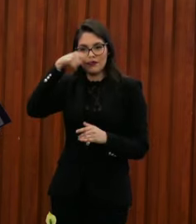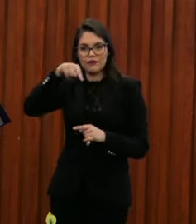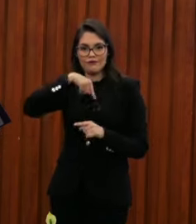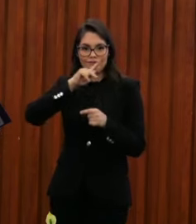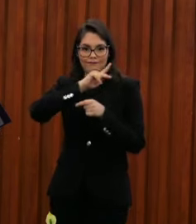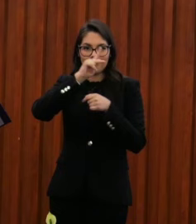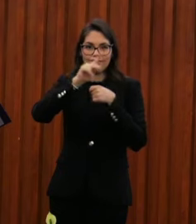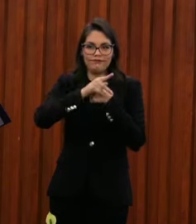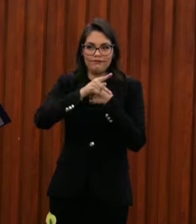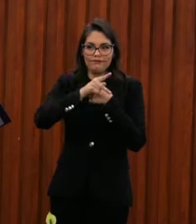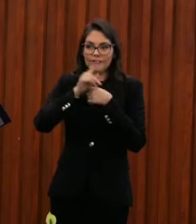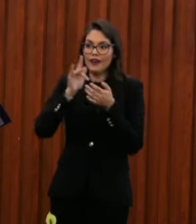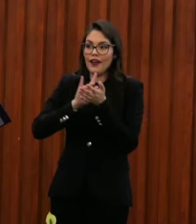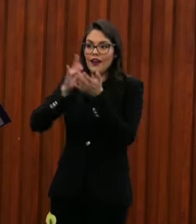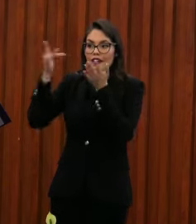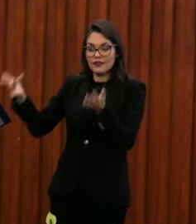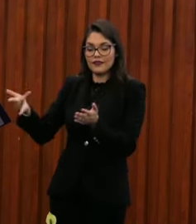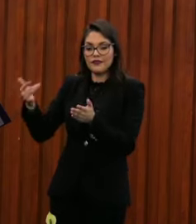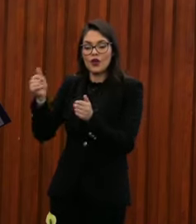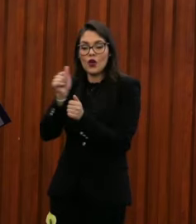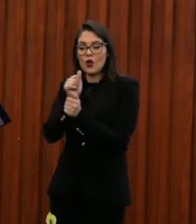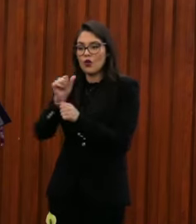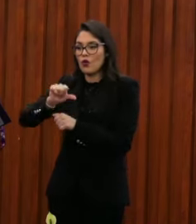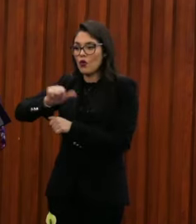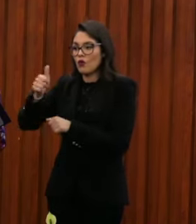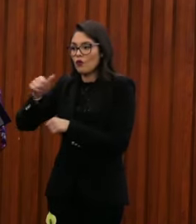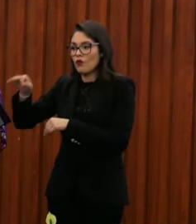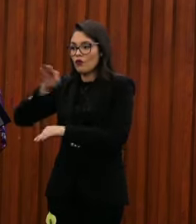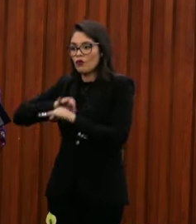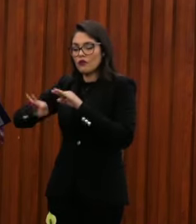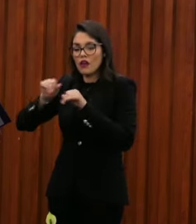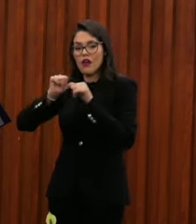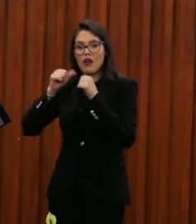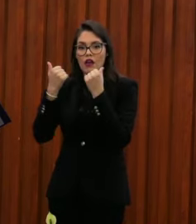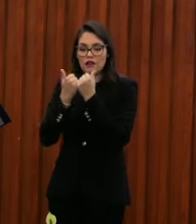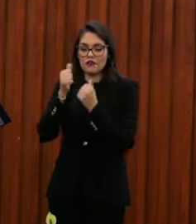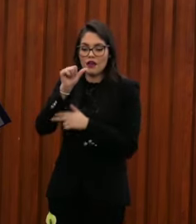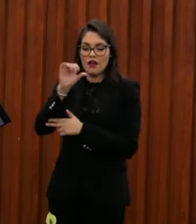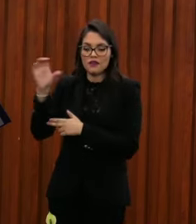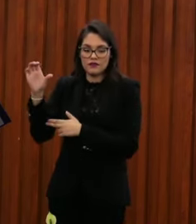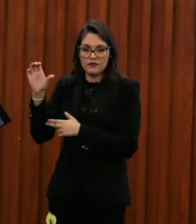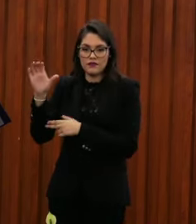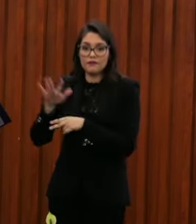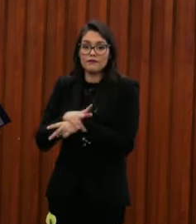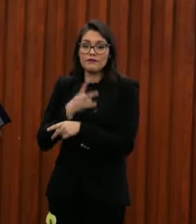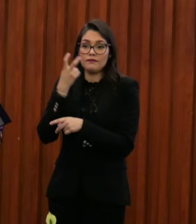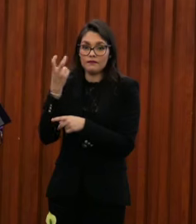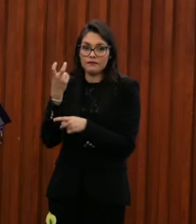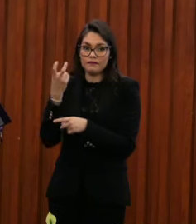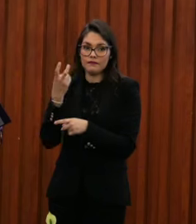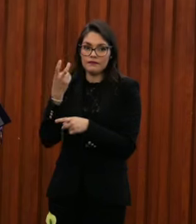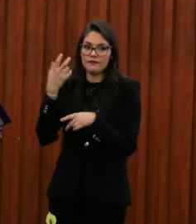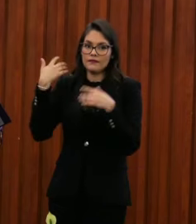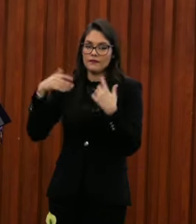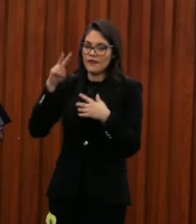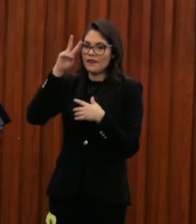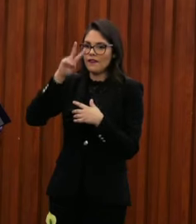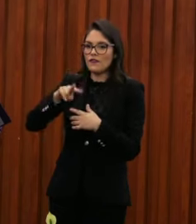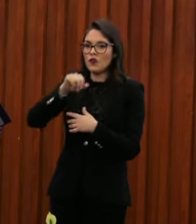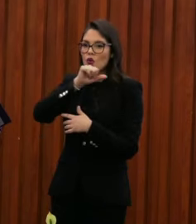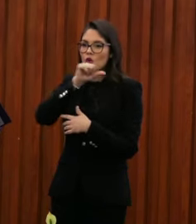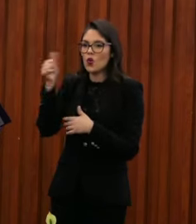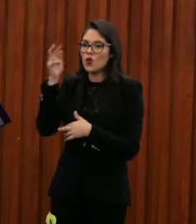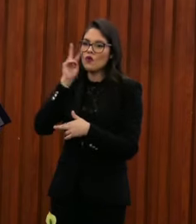al trabajo de las organizaciones de la sociedad civil, presentes y ausentes. Y, por lo tanto, más en una agenda que